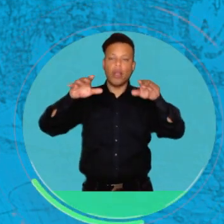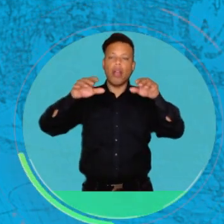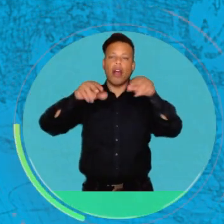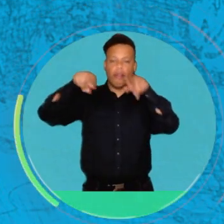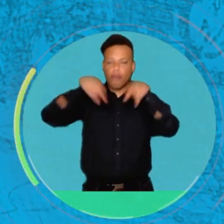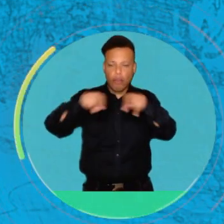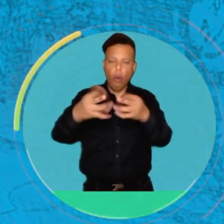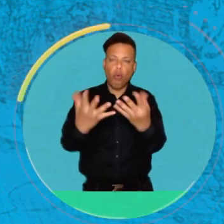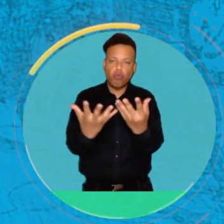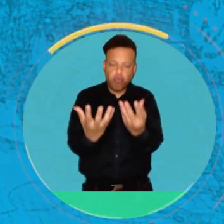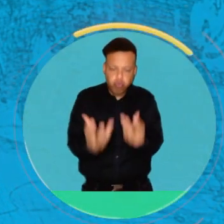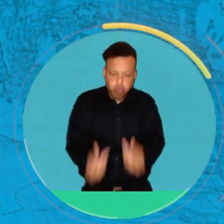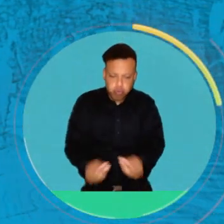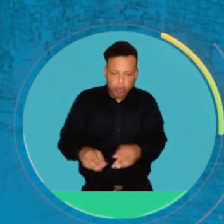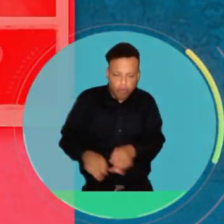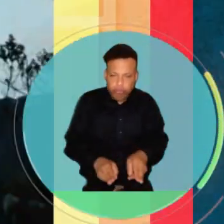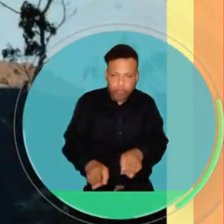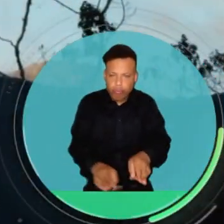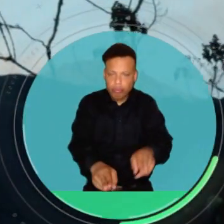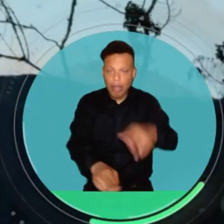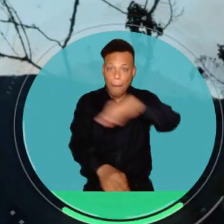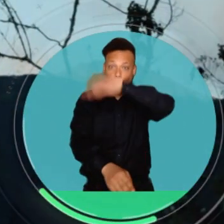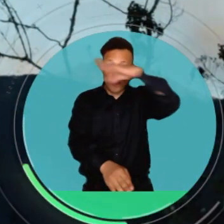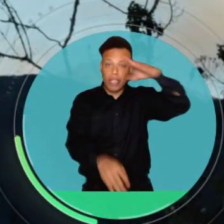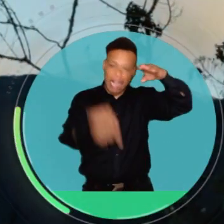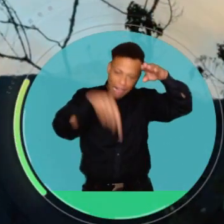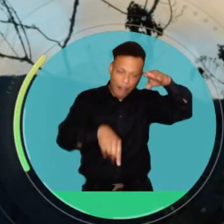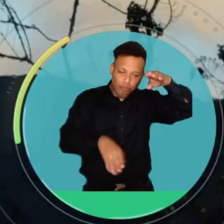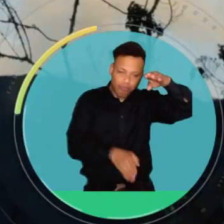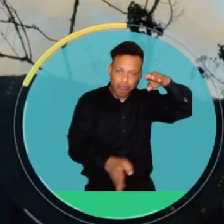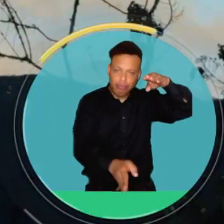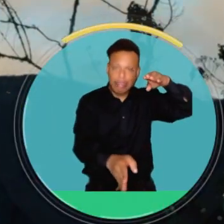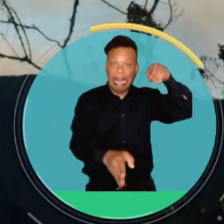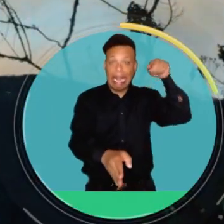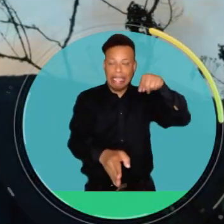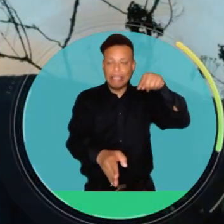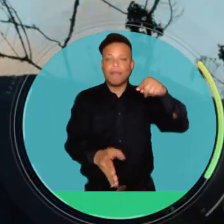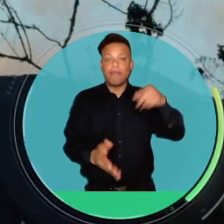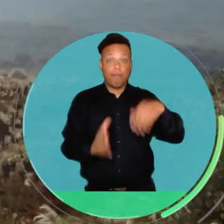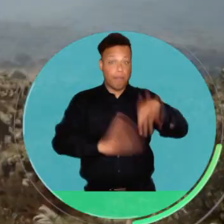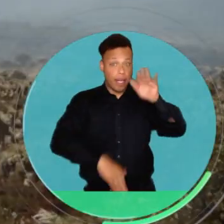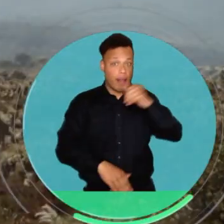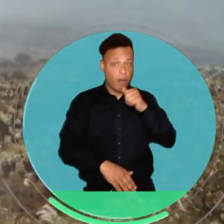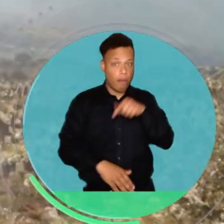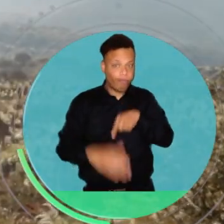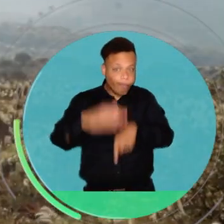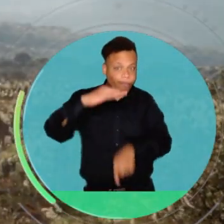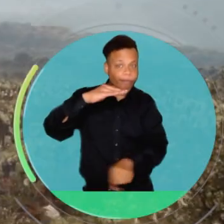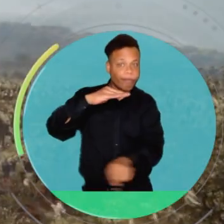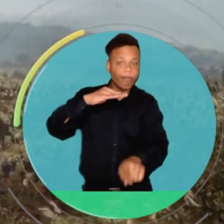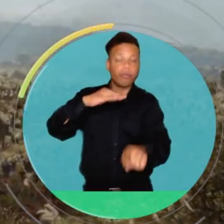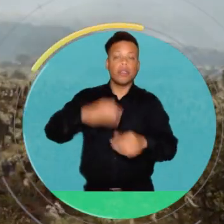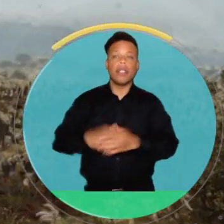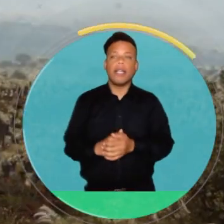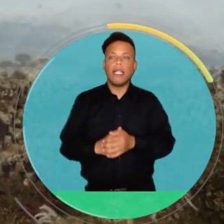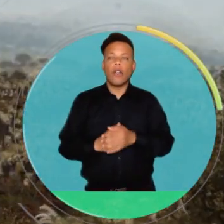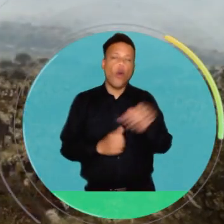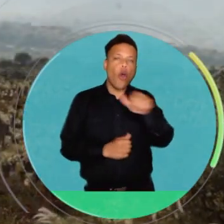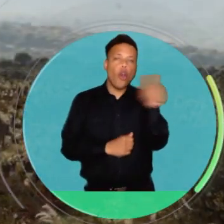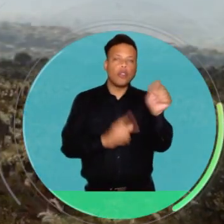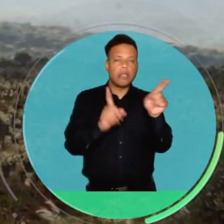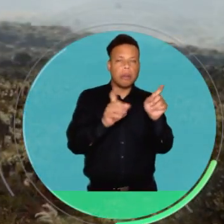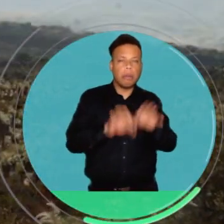los acuíferos, digamos que gran parte del abastecimiento que tenemos de aguas superficiales viene también de los sistemas acuíferos.